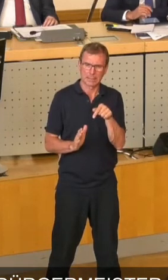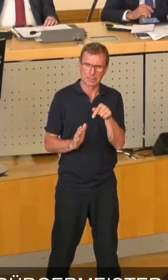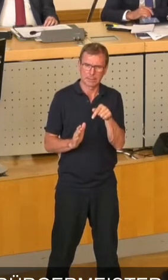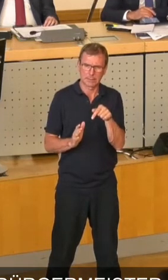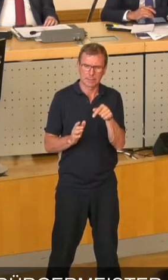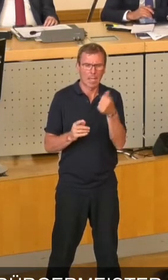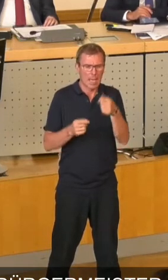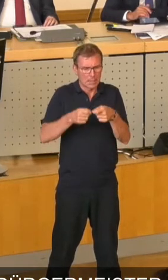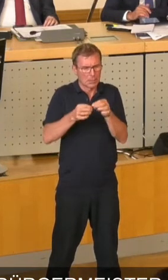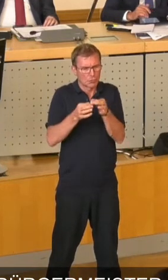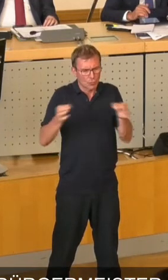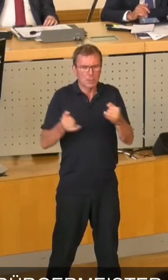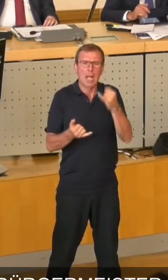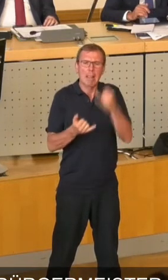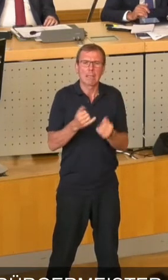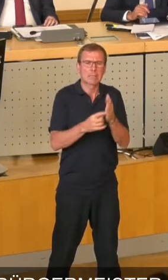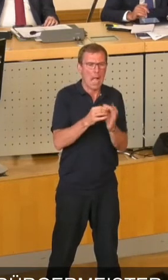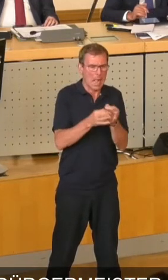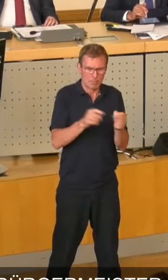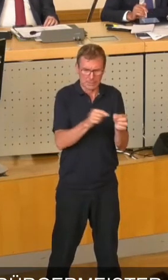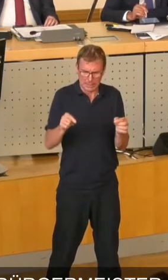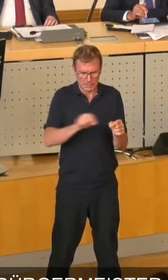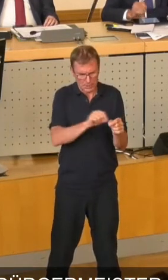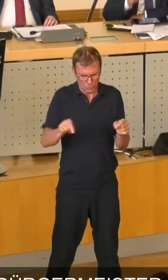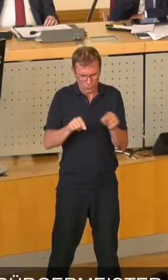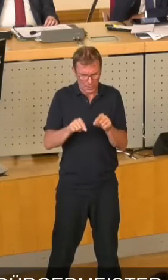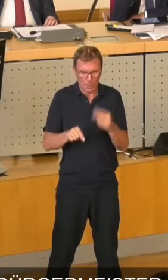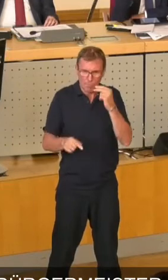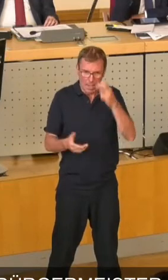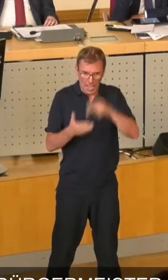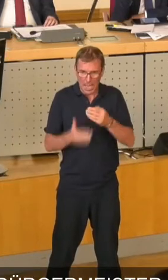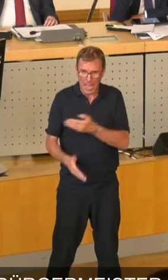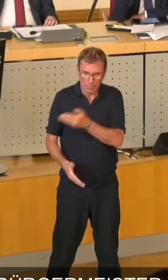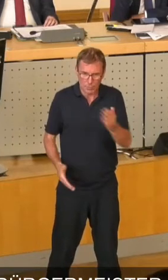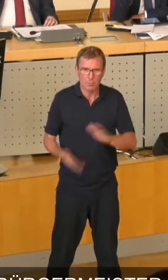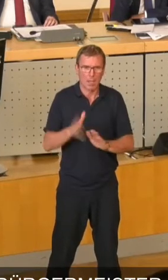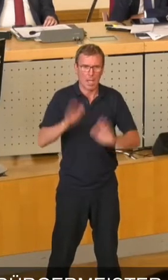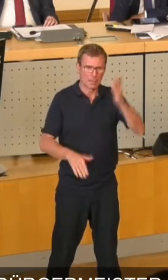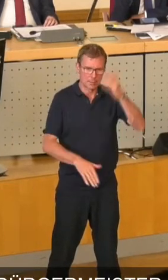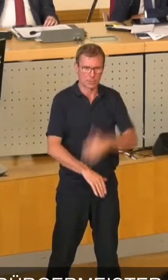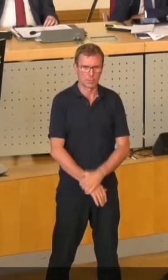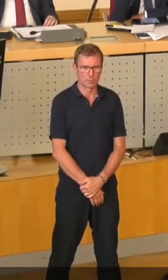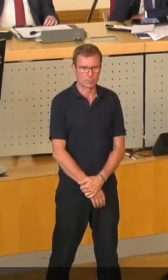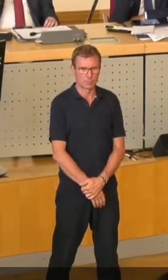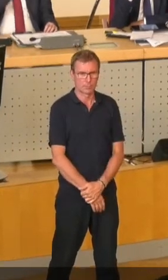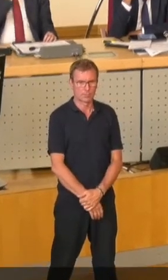Streichung des letzten Halbsatzes vorzunehmen. Wer dem stattgeben möchte, den bitte ich jetzt um sein Stimmzeichen.